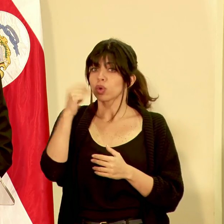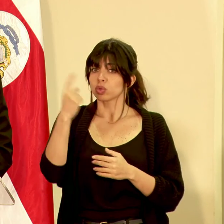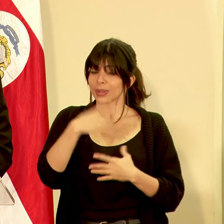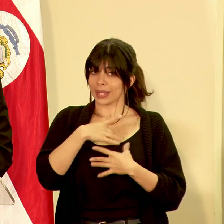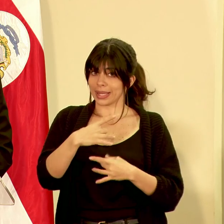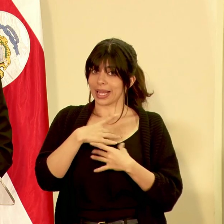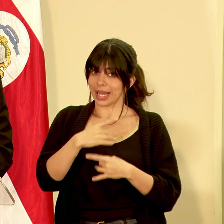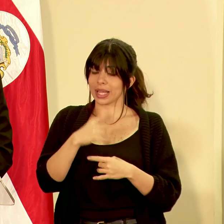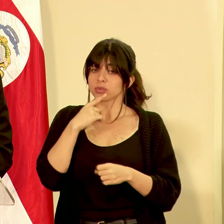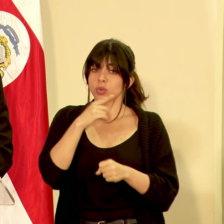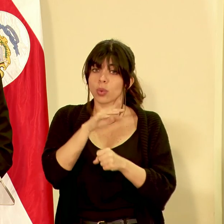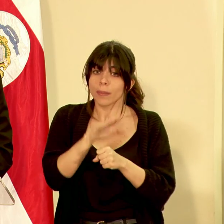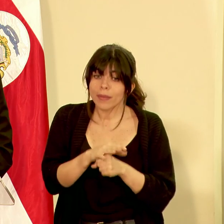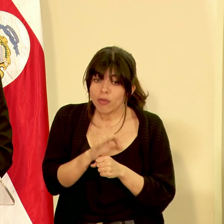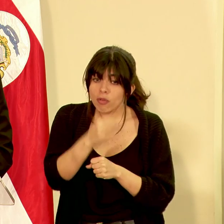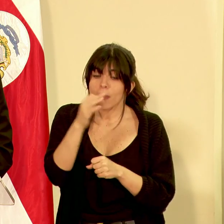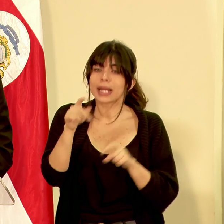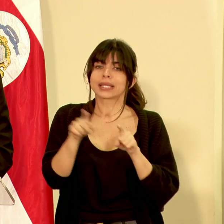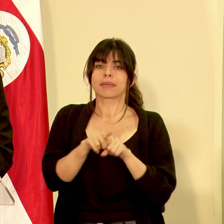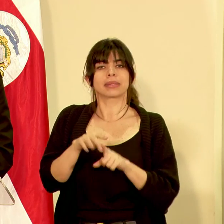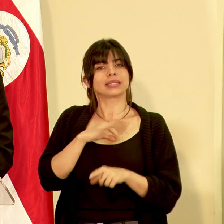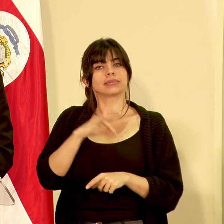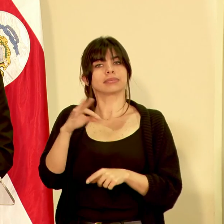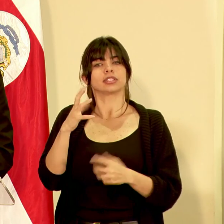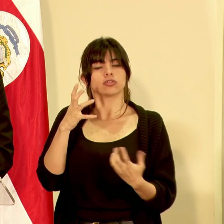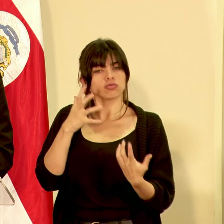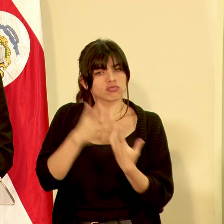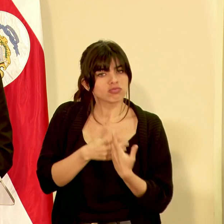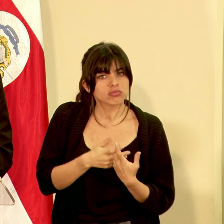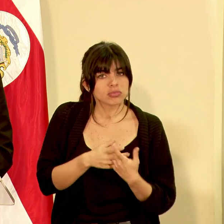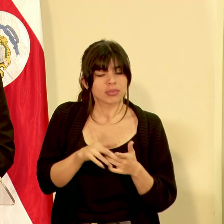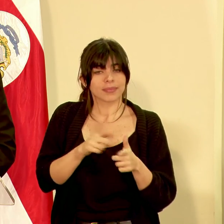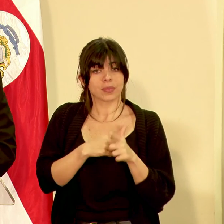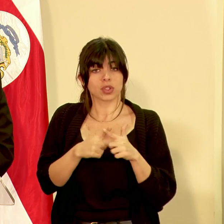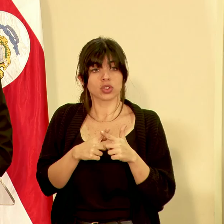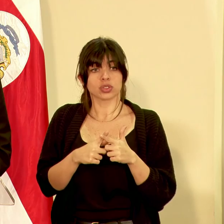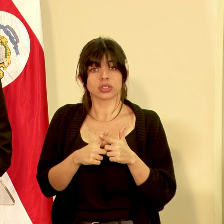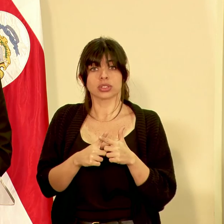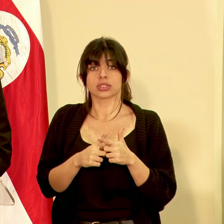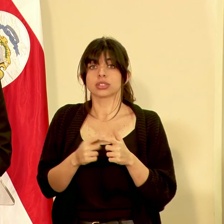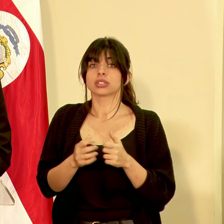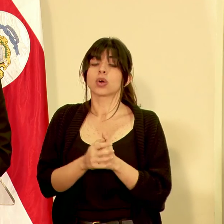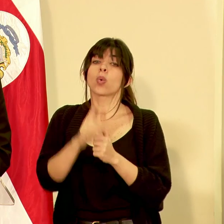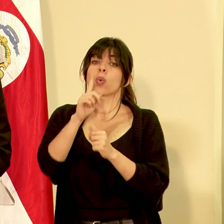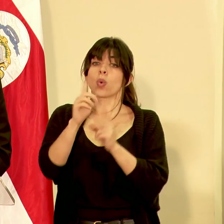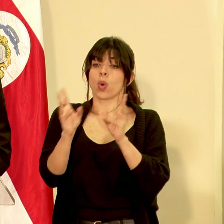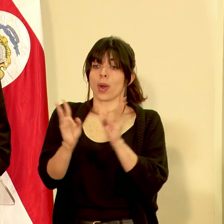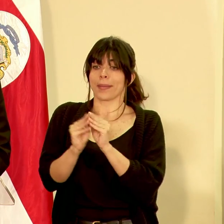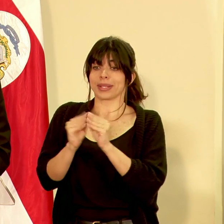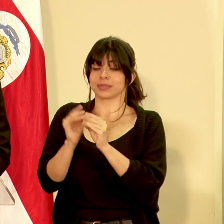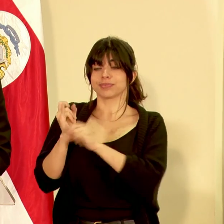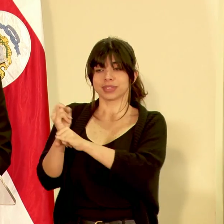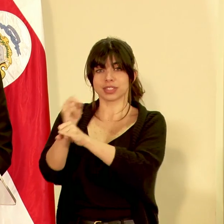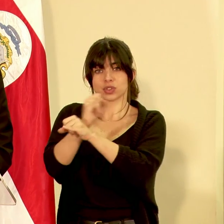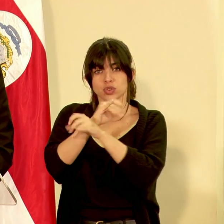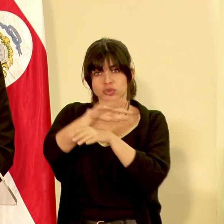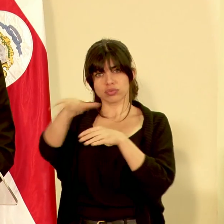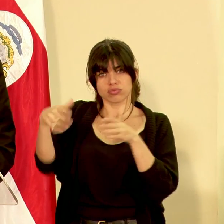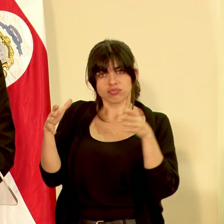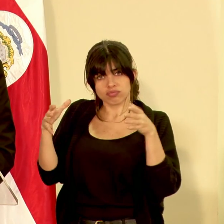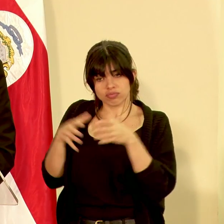interés de cumplir en forma sino también cumplir en espíritu entonces en una comisión interinstitucional donde ha